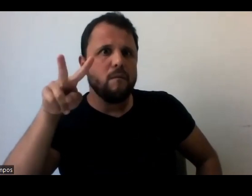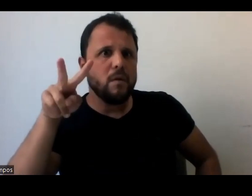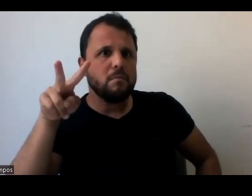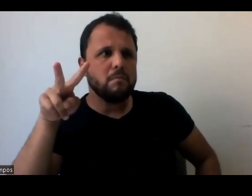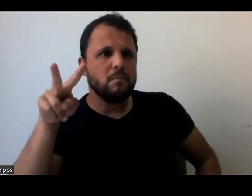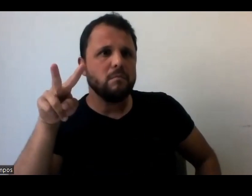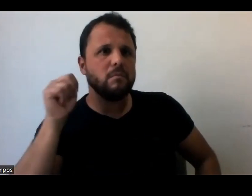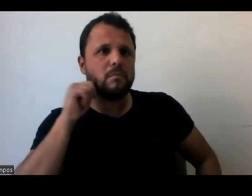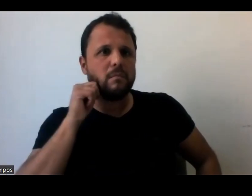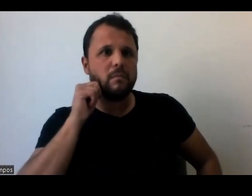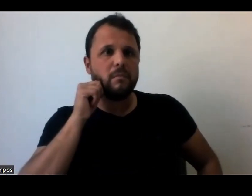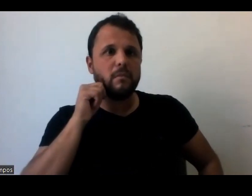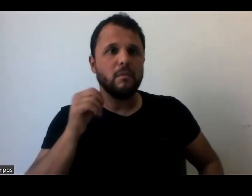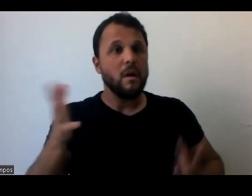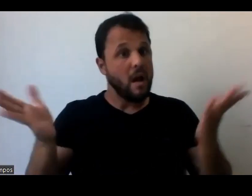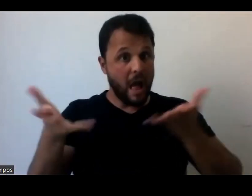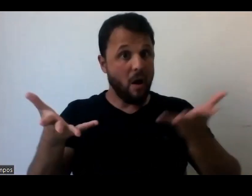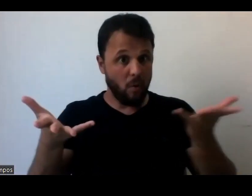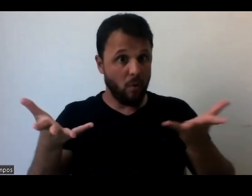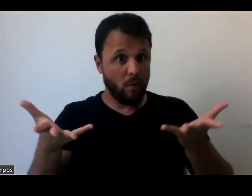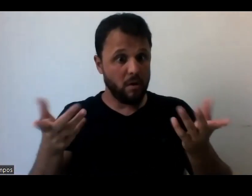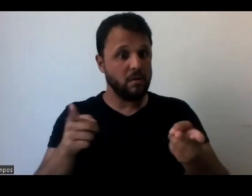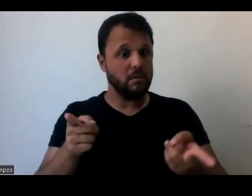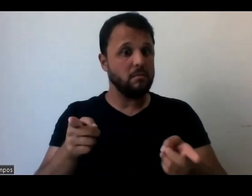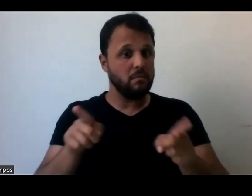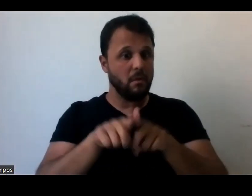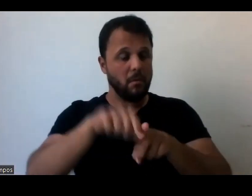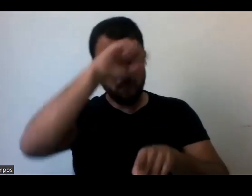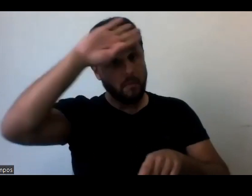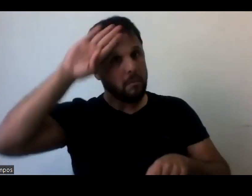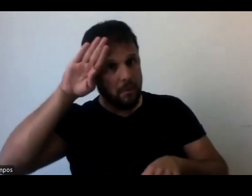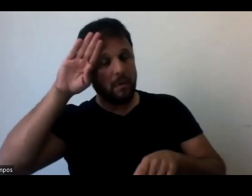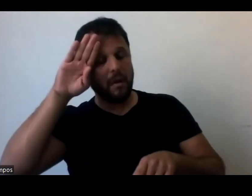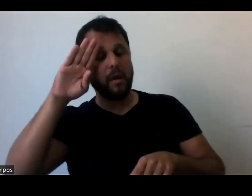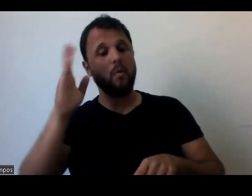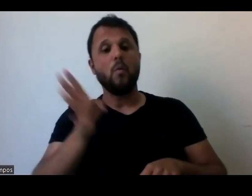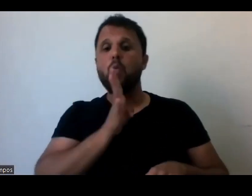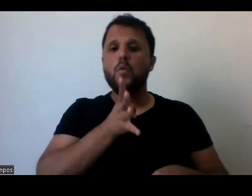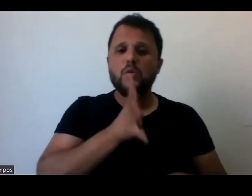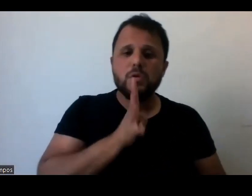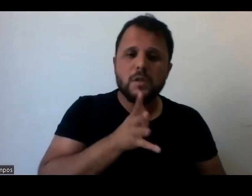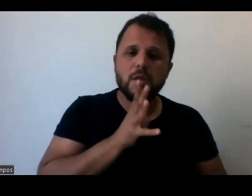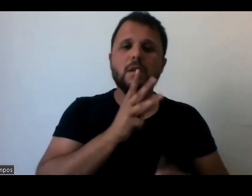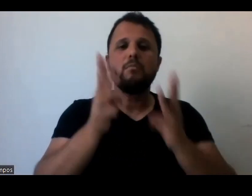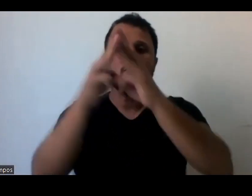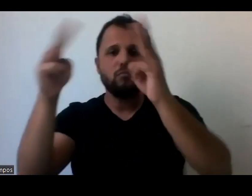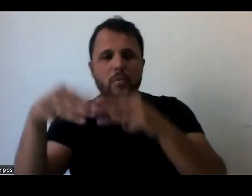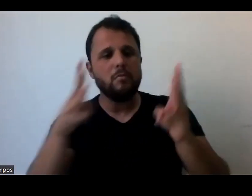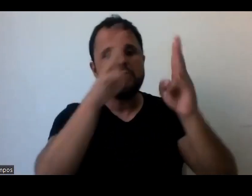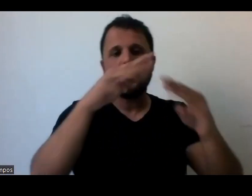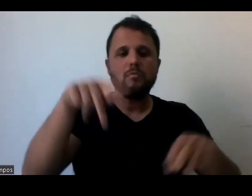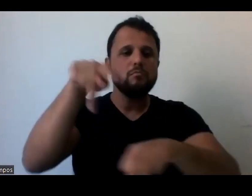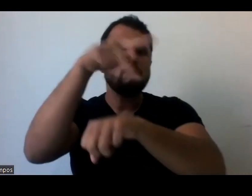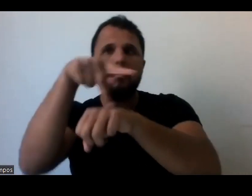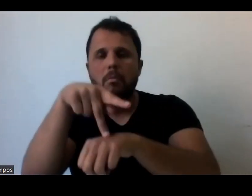Agora, só com vocês, que eu estou trabalhando com vocês. Mas, assim, passei por alguns outros museus, então, é uma coisa assim,